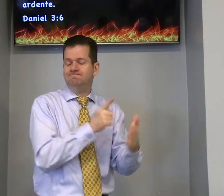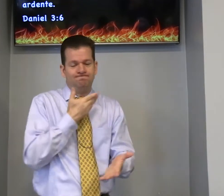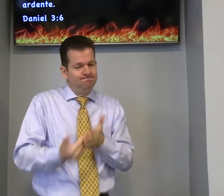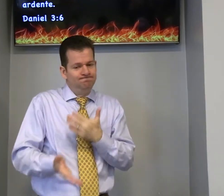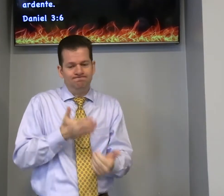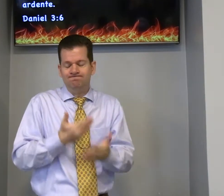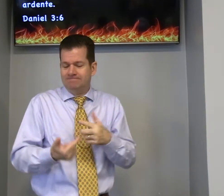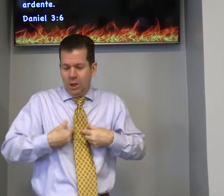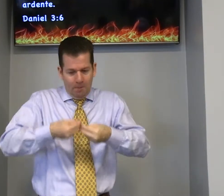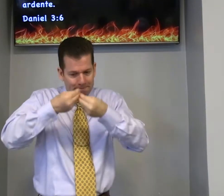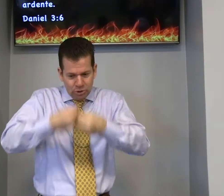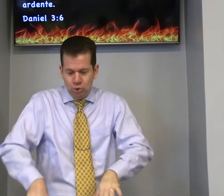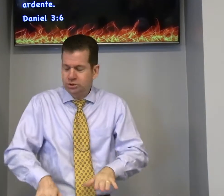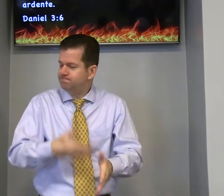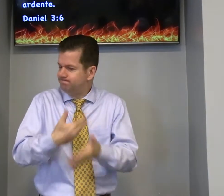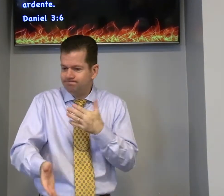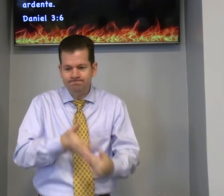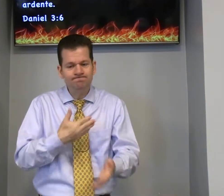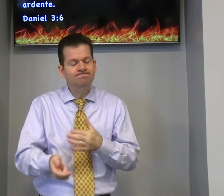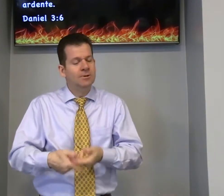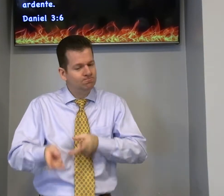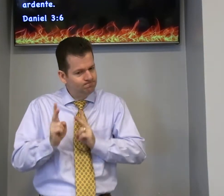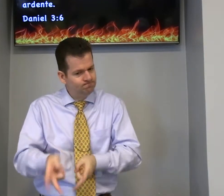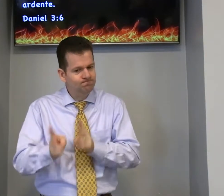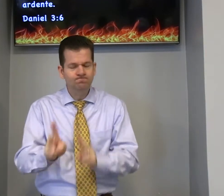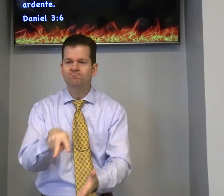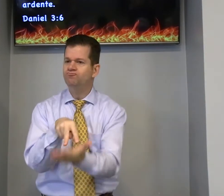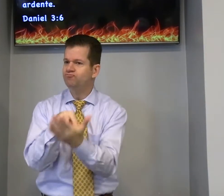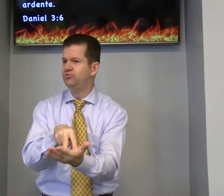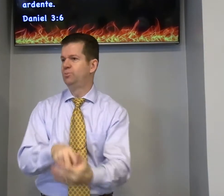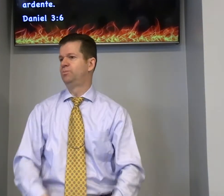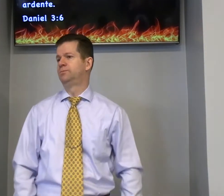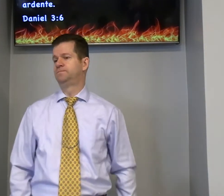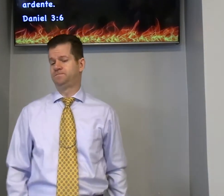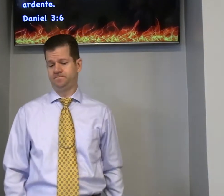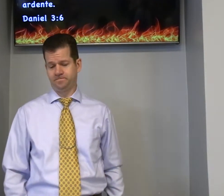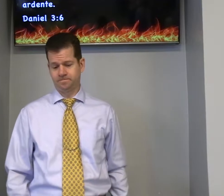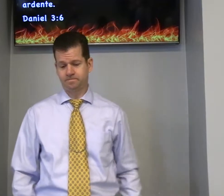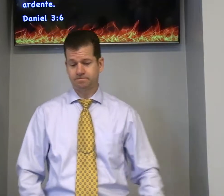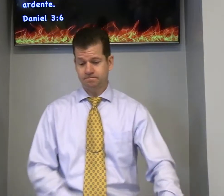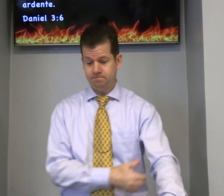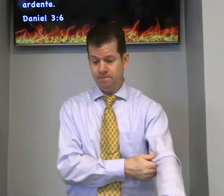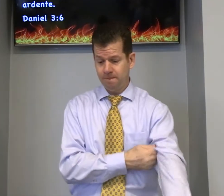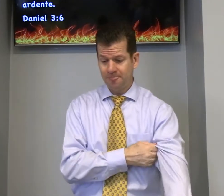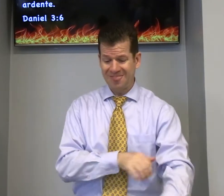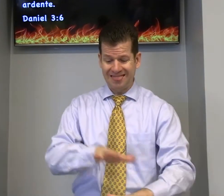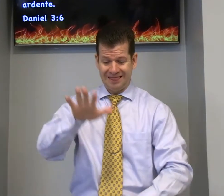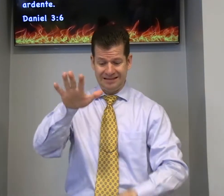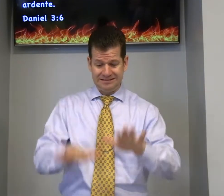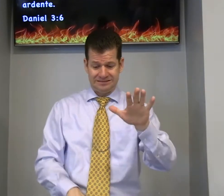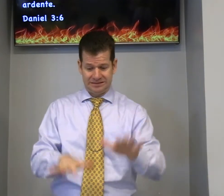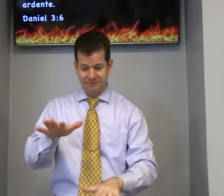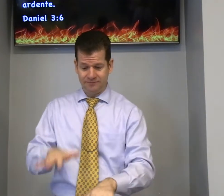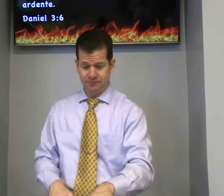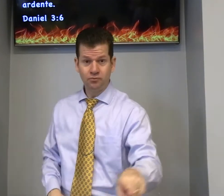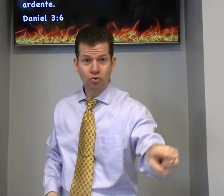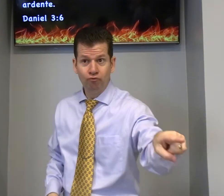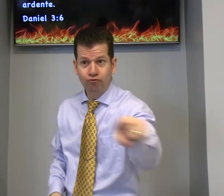as vezes satanás ataca você da pressão mas você precisa ficar firme as vezes